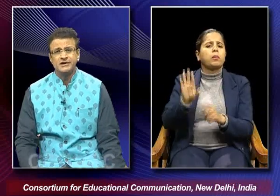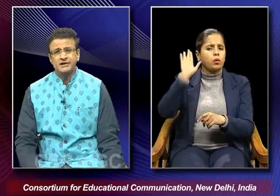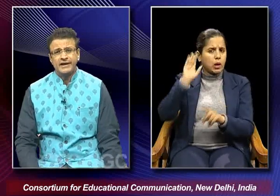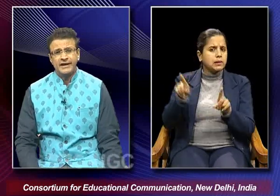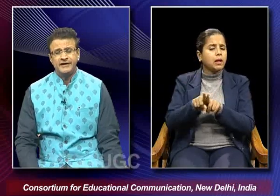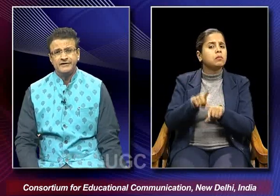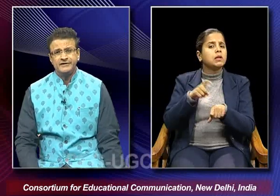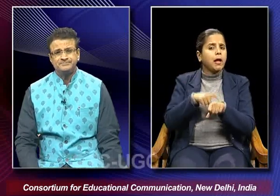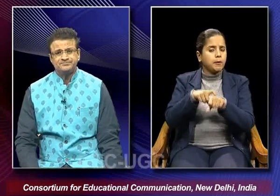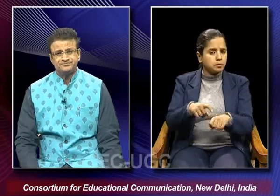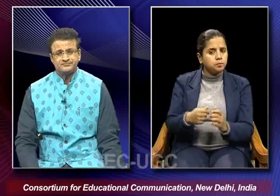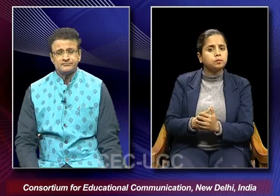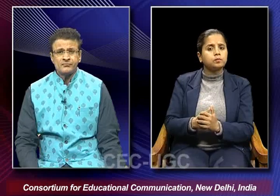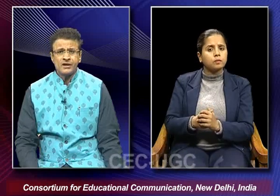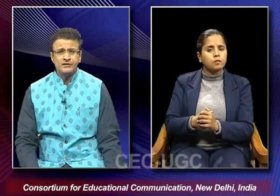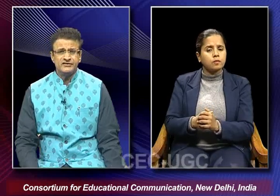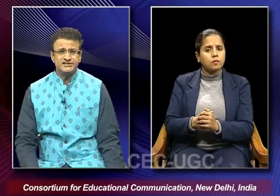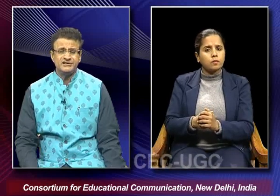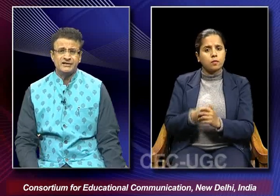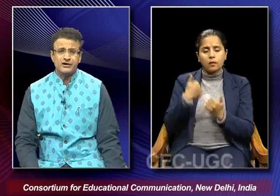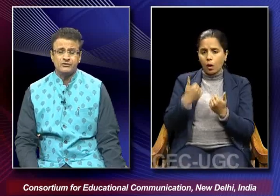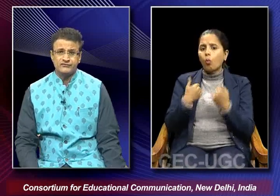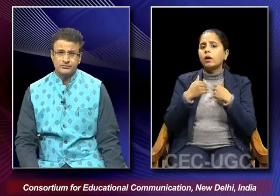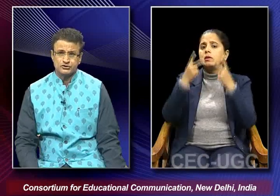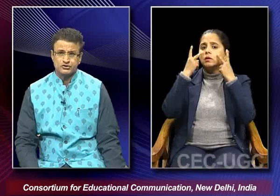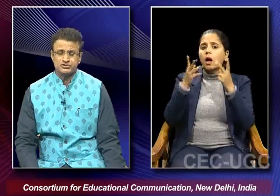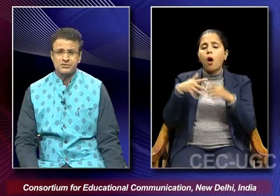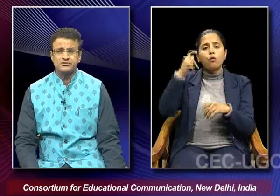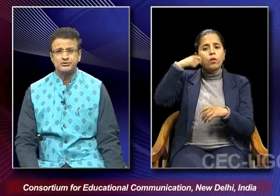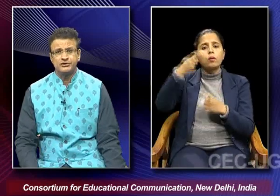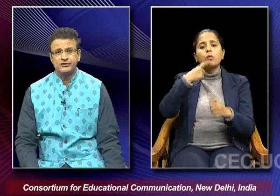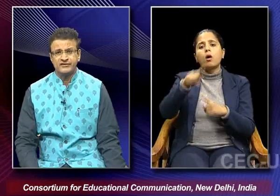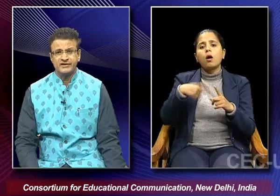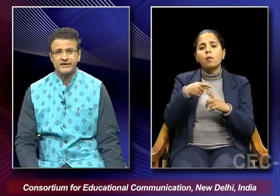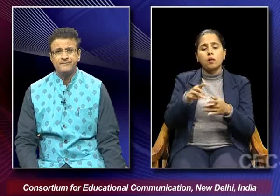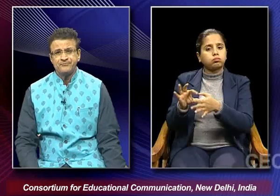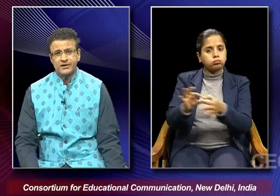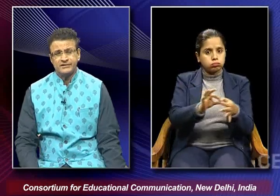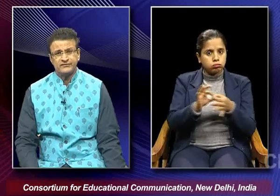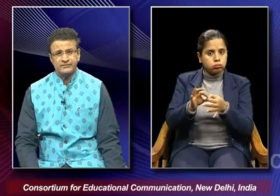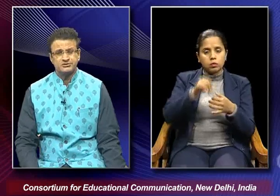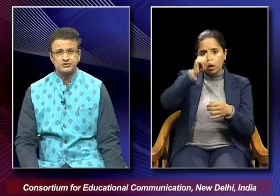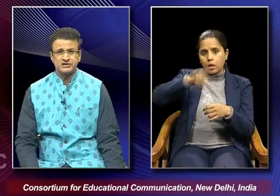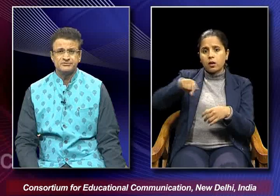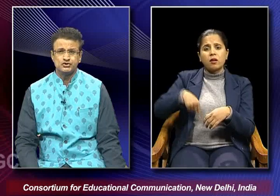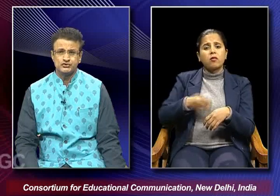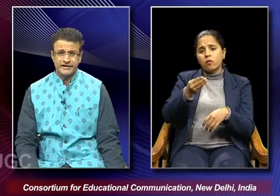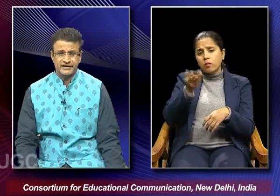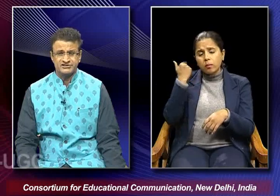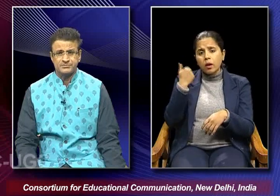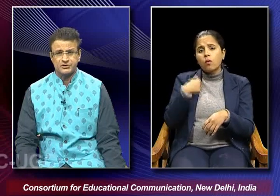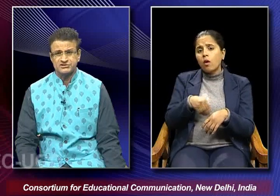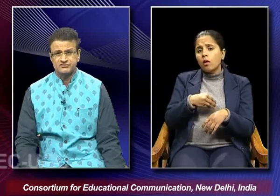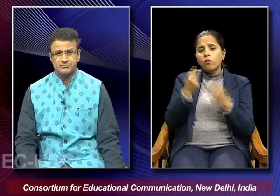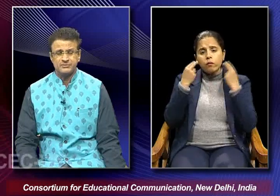and we see that how the film also talks about the unity of india that the famous muslims those who were